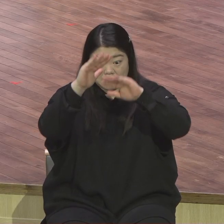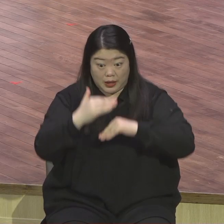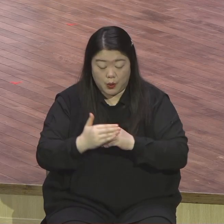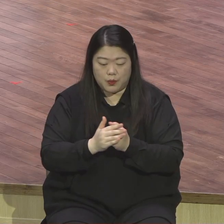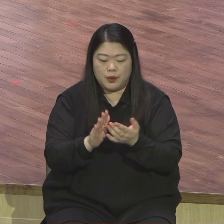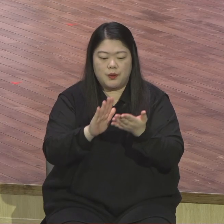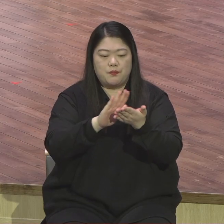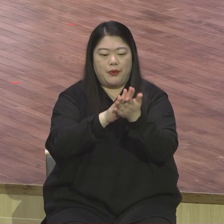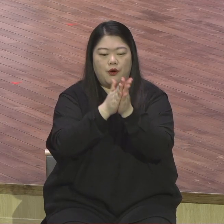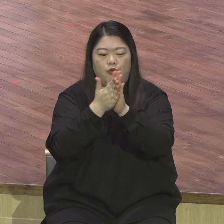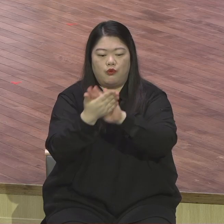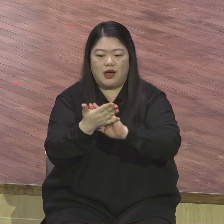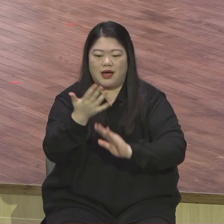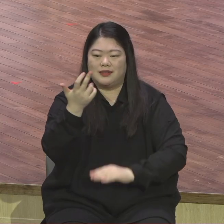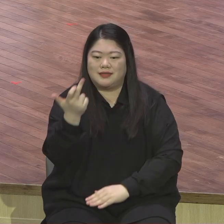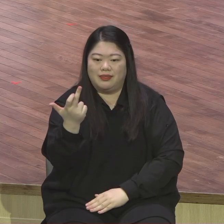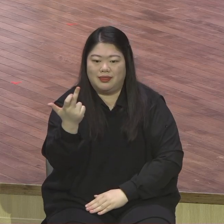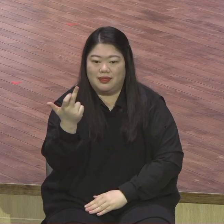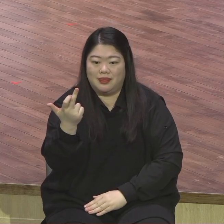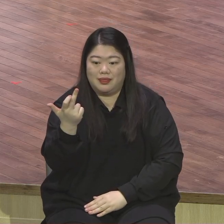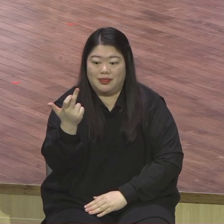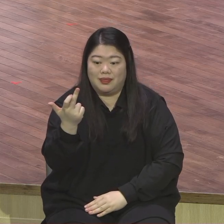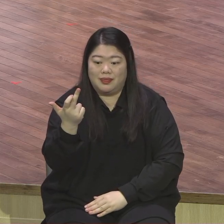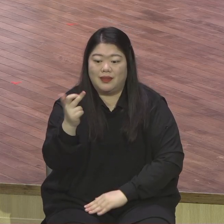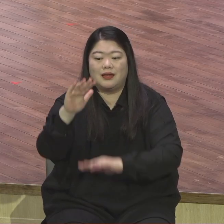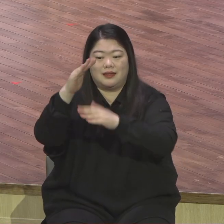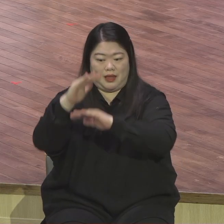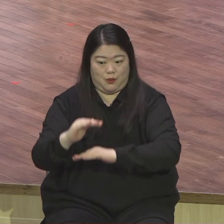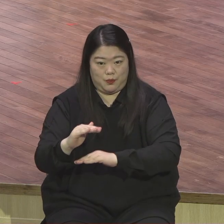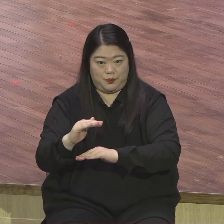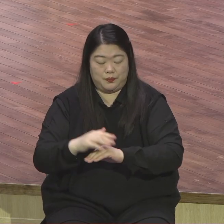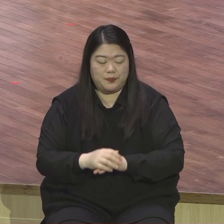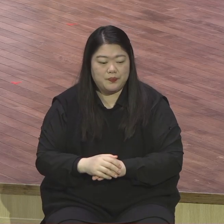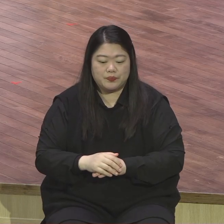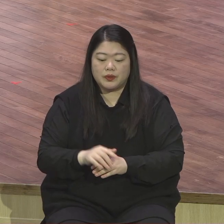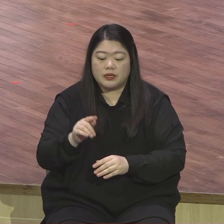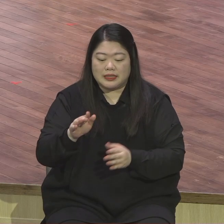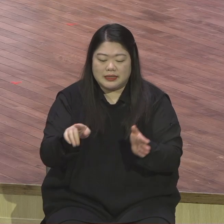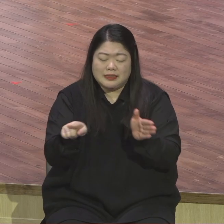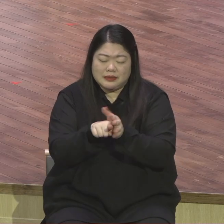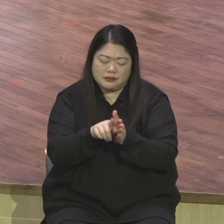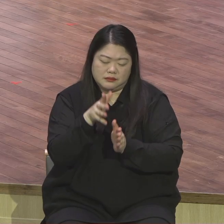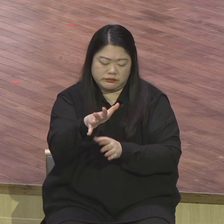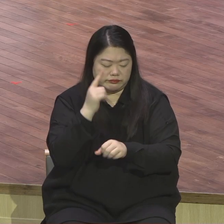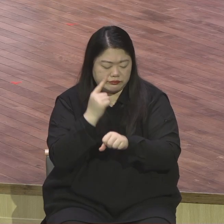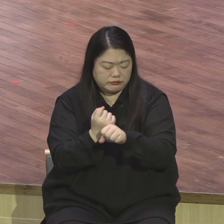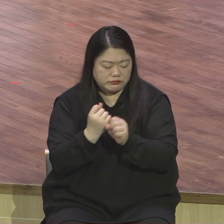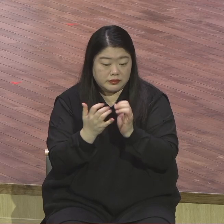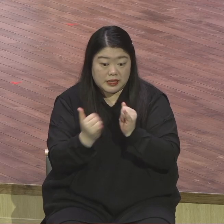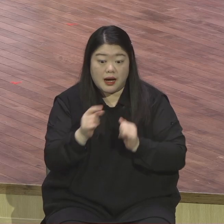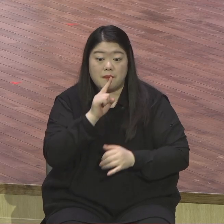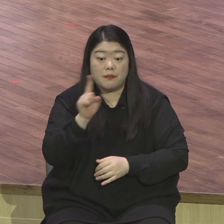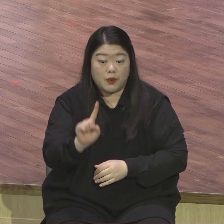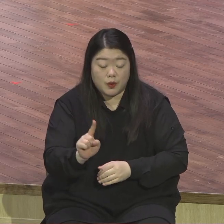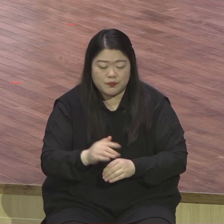말씀이에요 신학자들은 이 변화산 사건을 예수님의 성육신 하나님이 이 땅에 육체를 고신 것